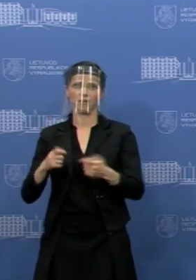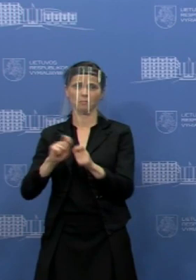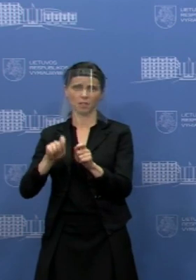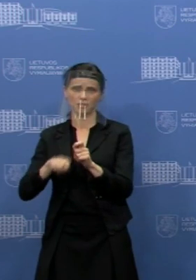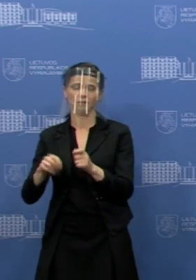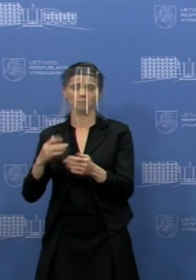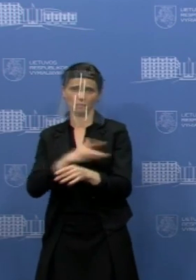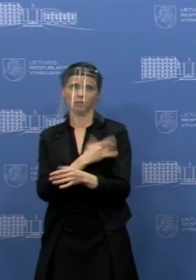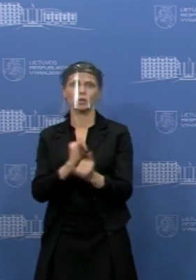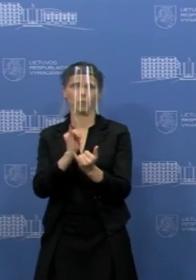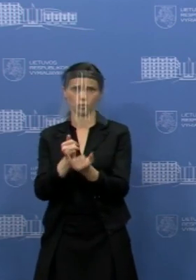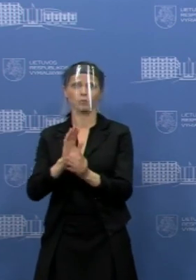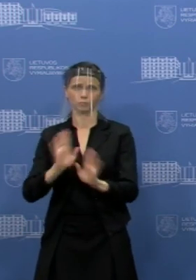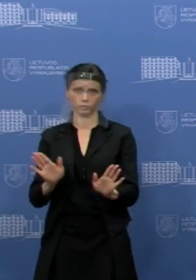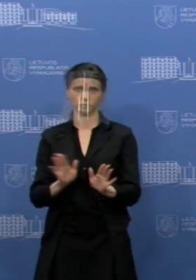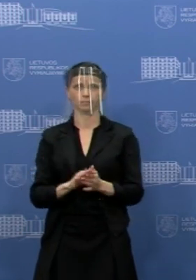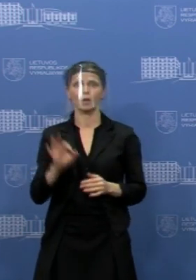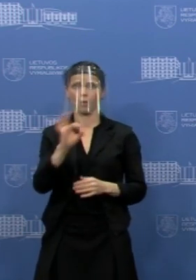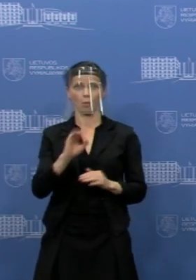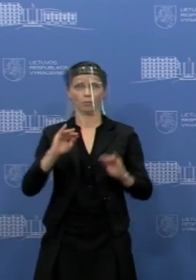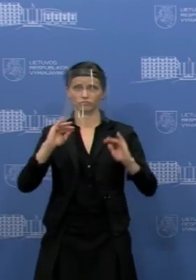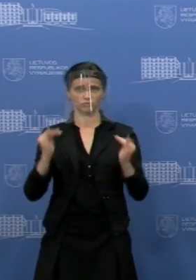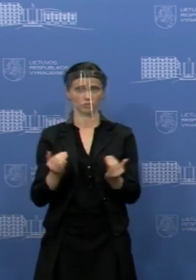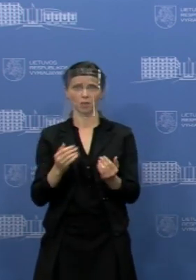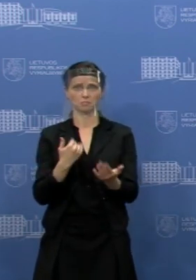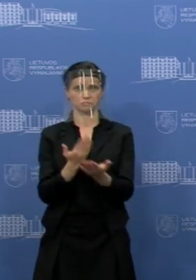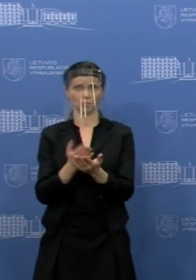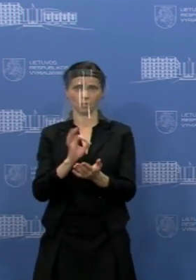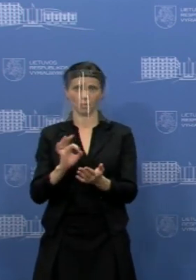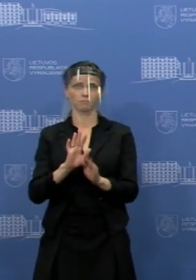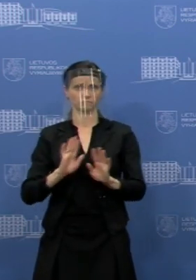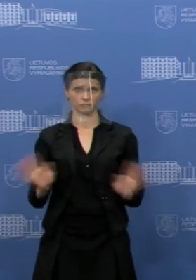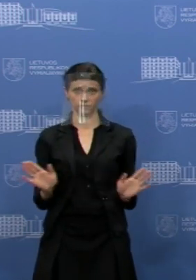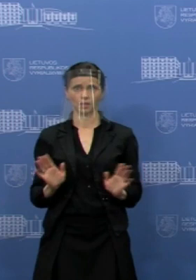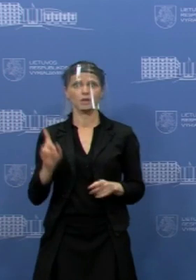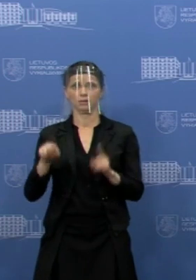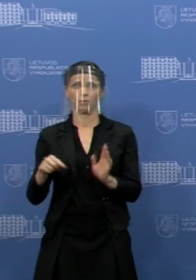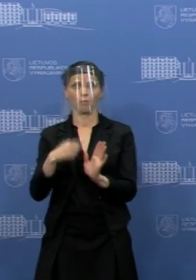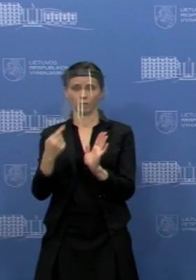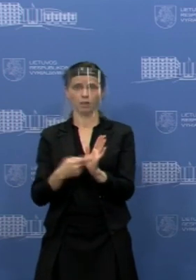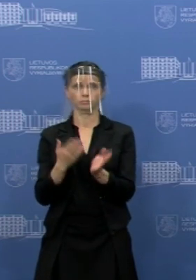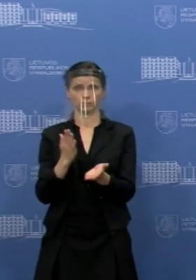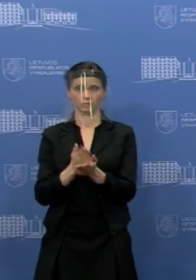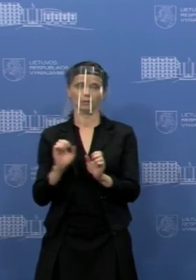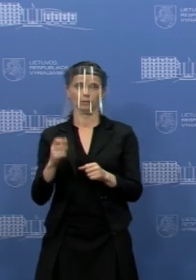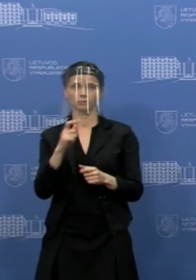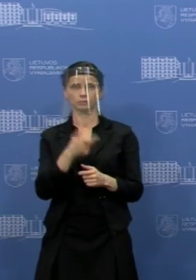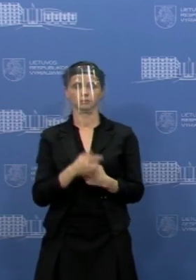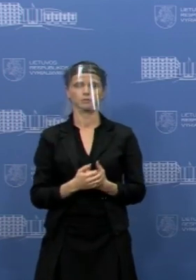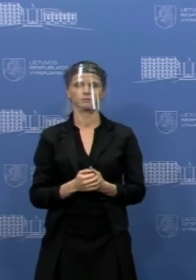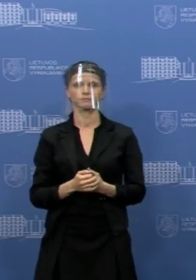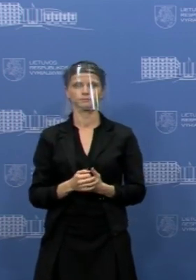Tai tiek trumpai dėl pačių sprendimų ir jeigu turėsit klausimų, sakysiu.